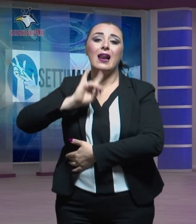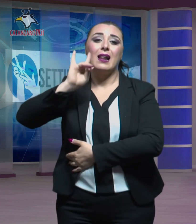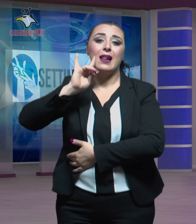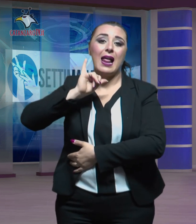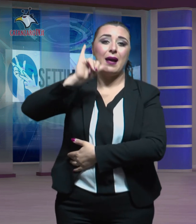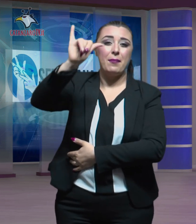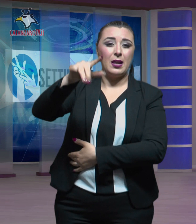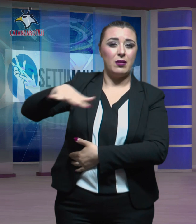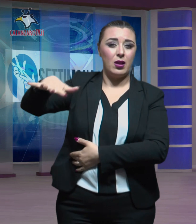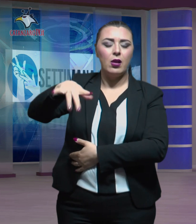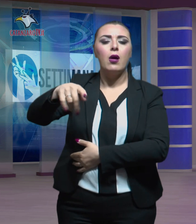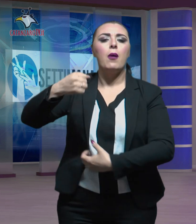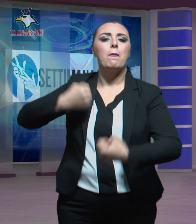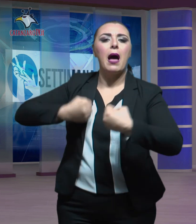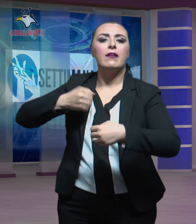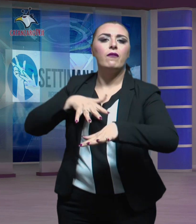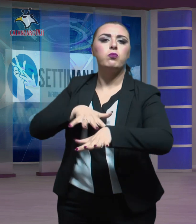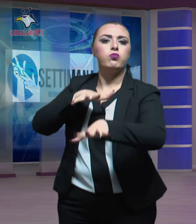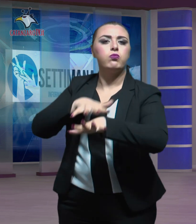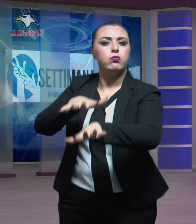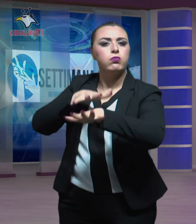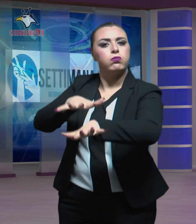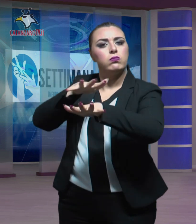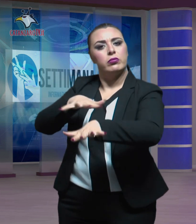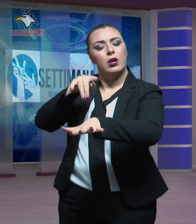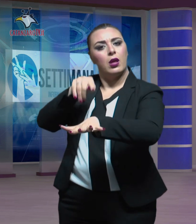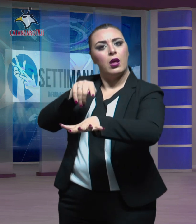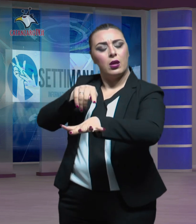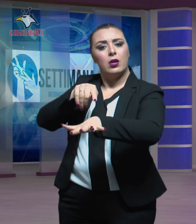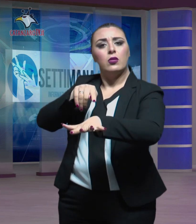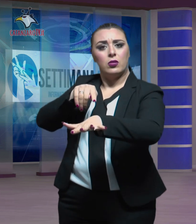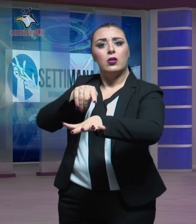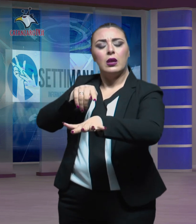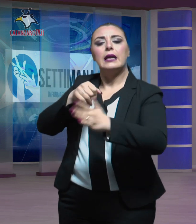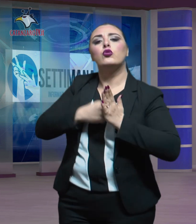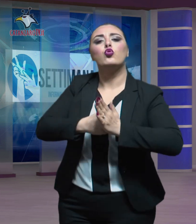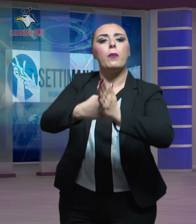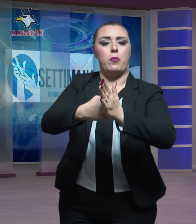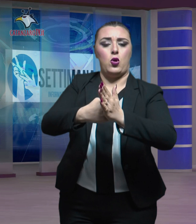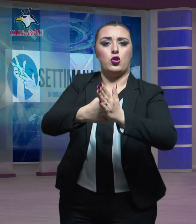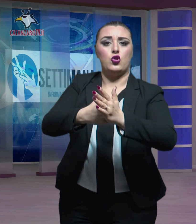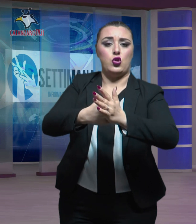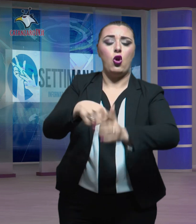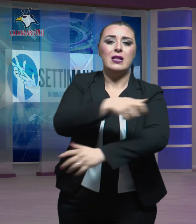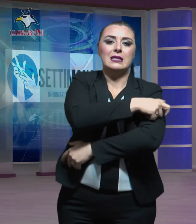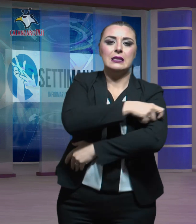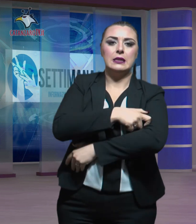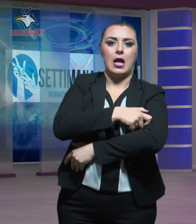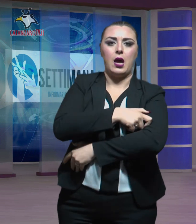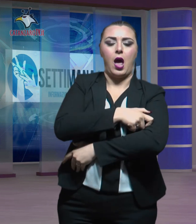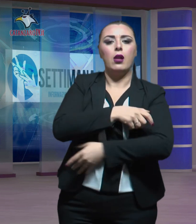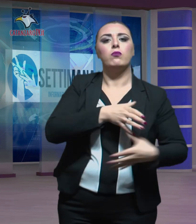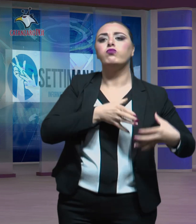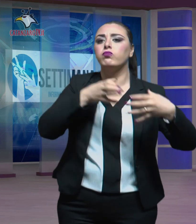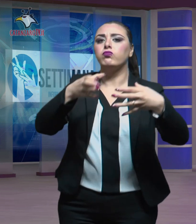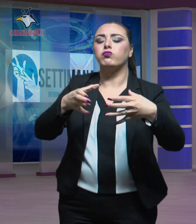per una manifestazione di protesta che è stata supportata dal sindacato